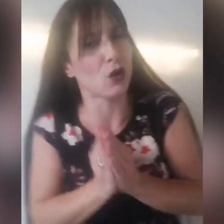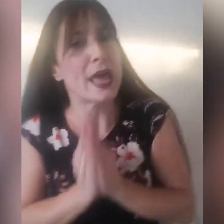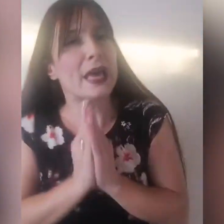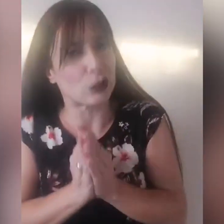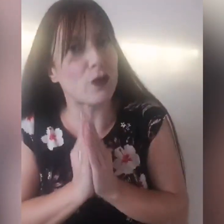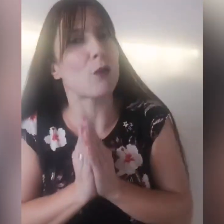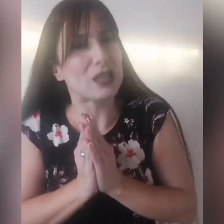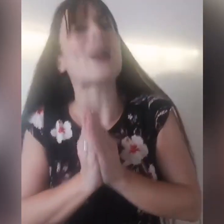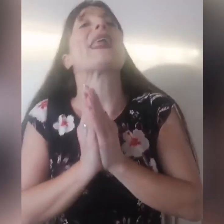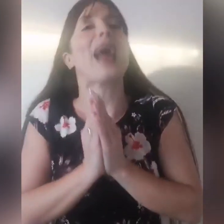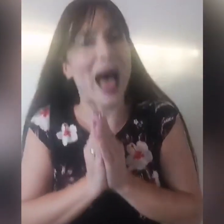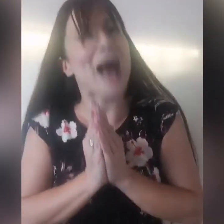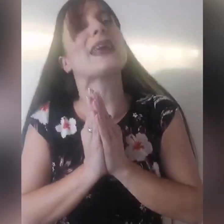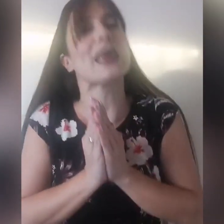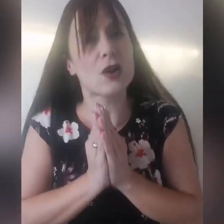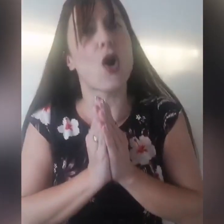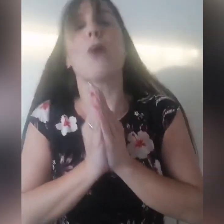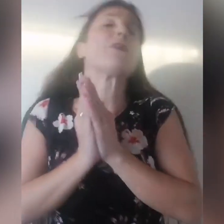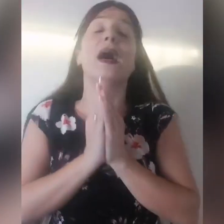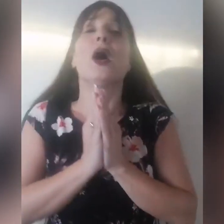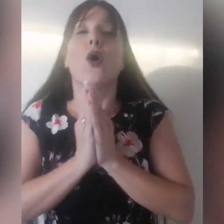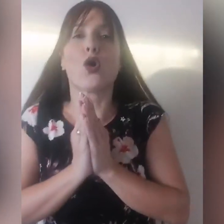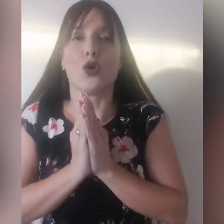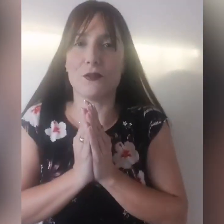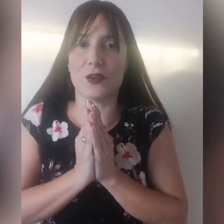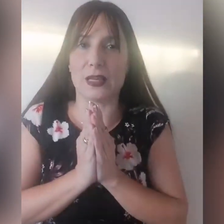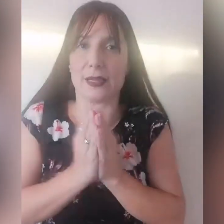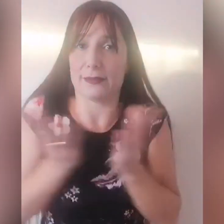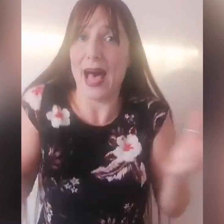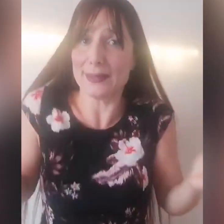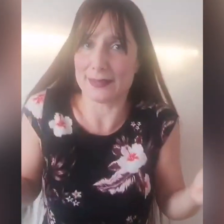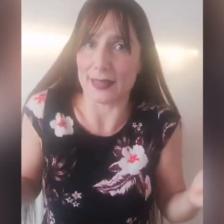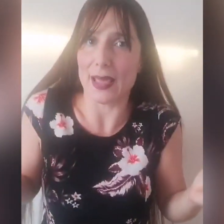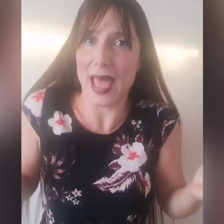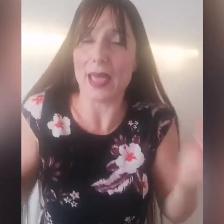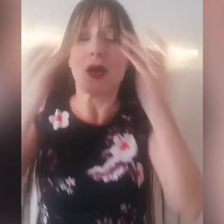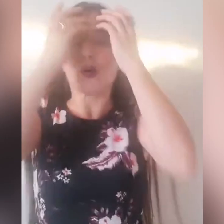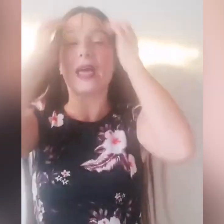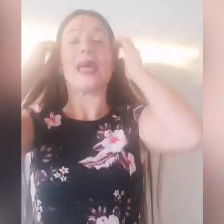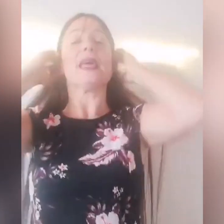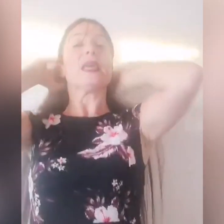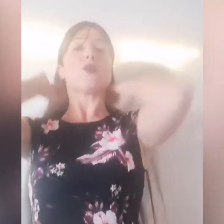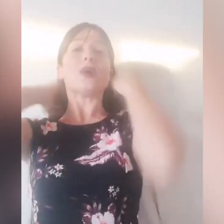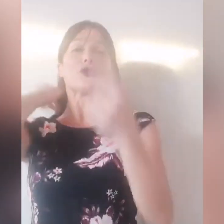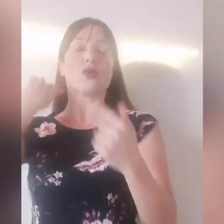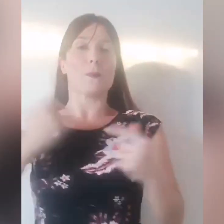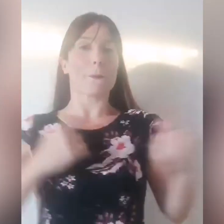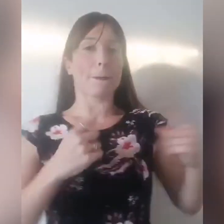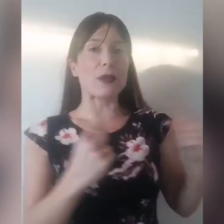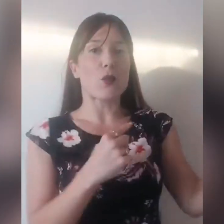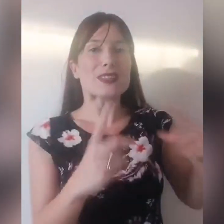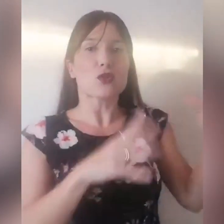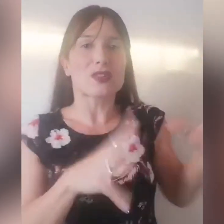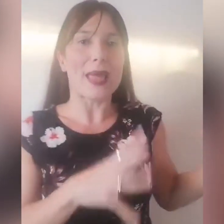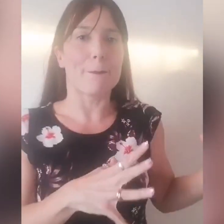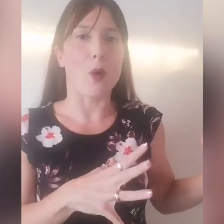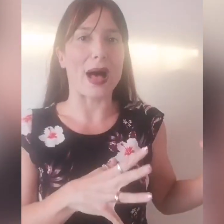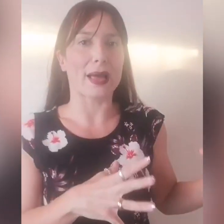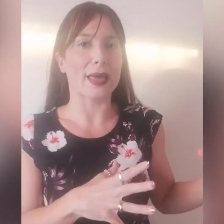che dovevamo migliorare anche in coppia o con i figli? Tanti, ok? In questo tempo anche